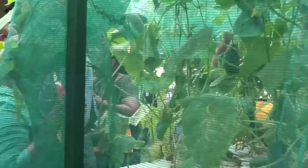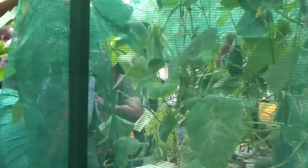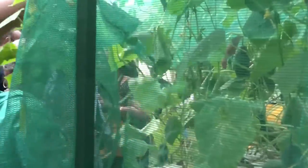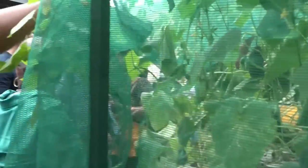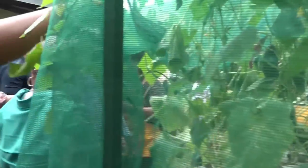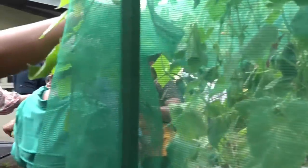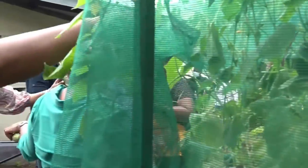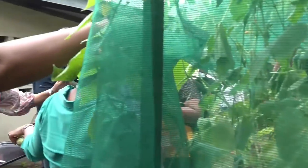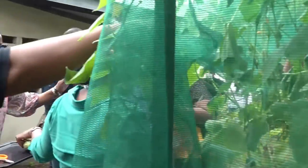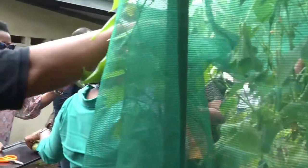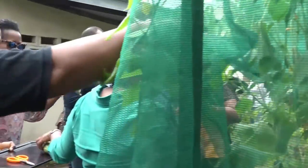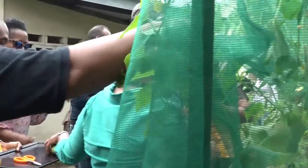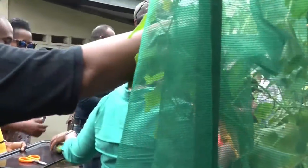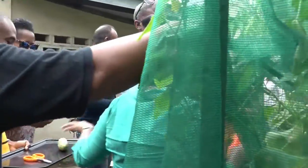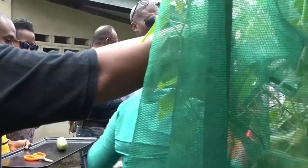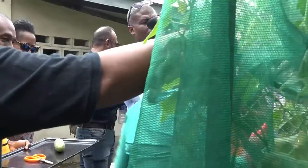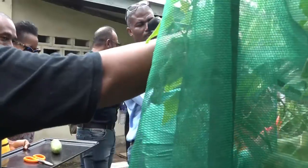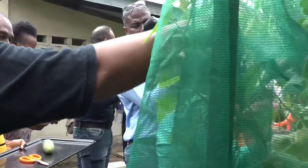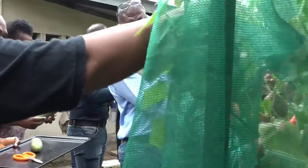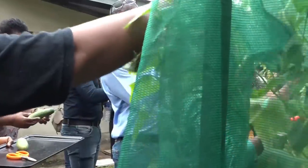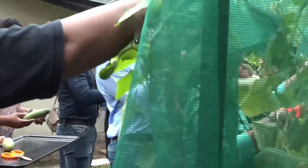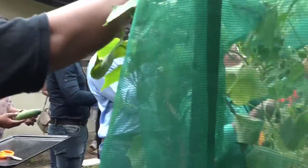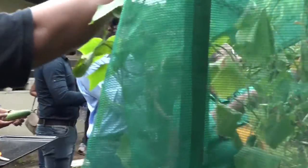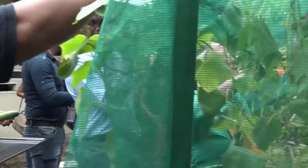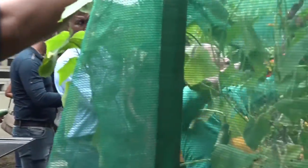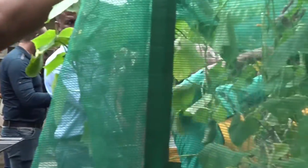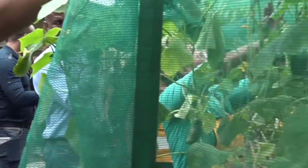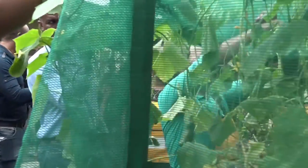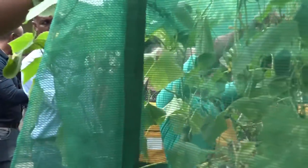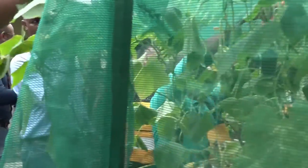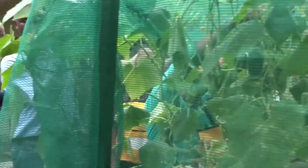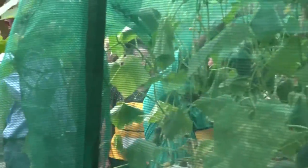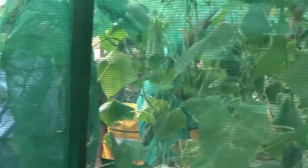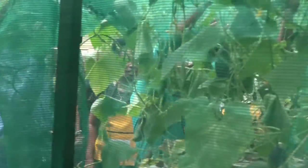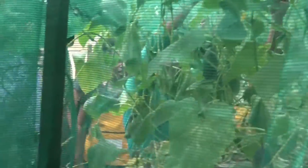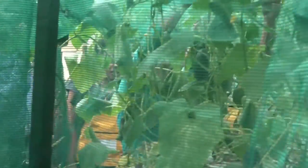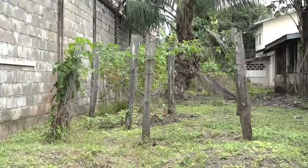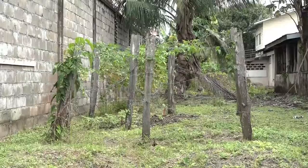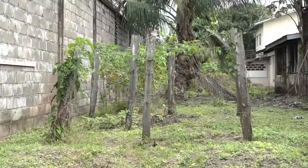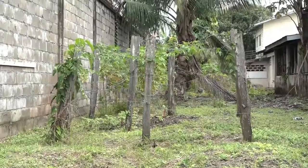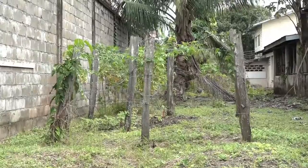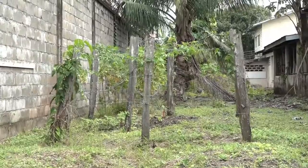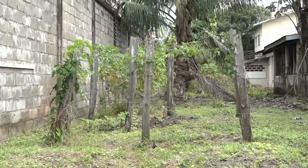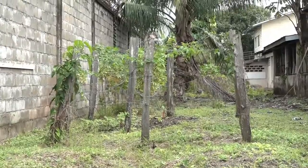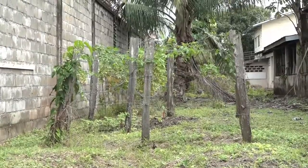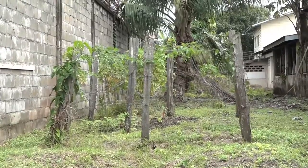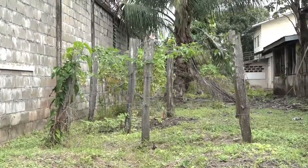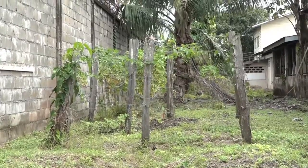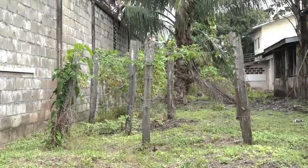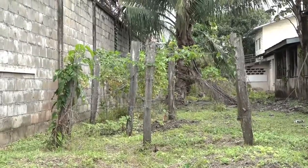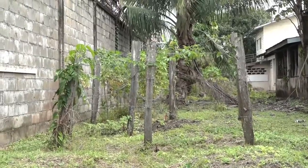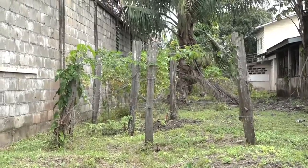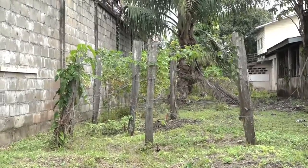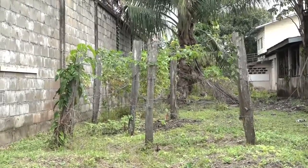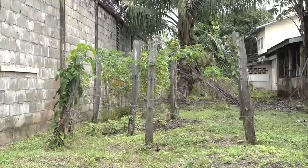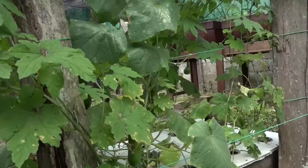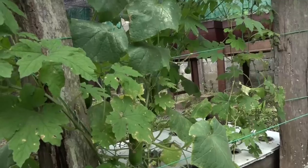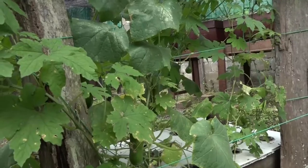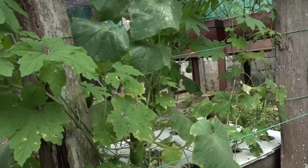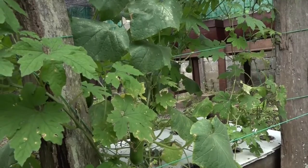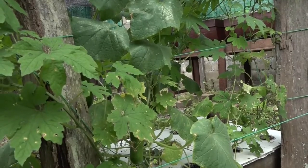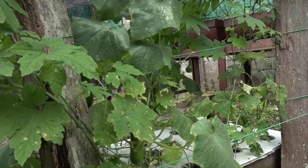kinderen. Er kwam een kleine terugval vanwege de dreiging met